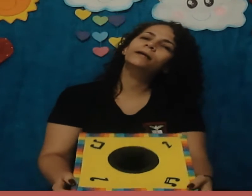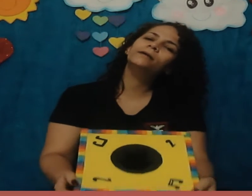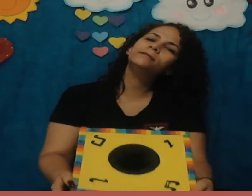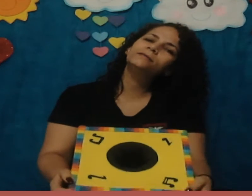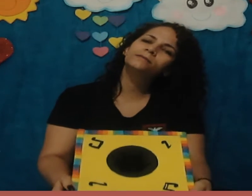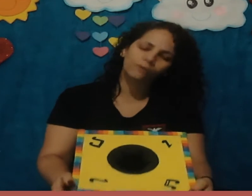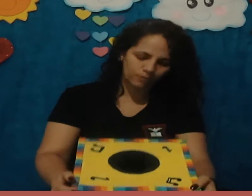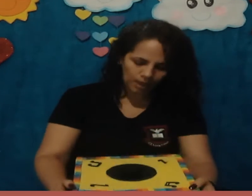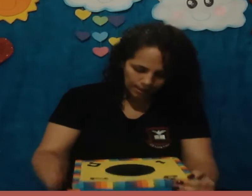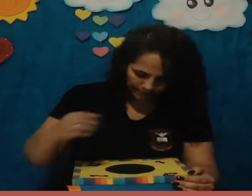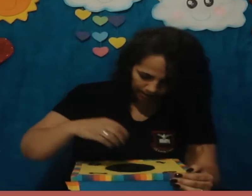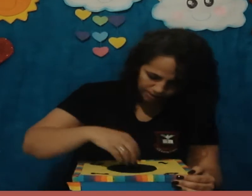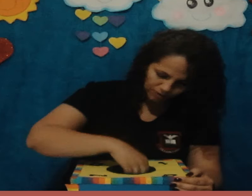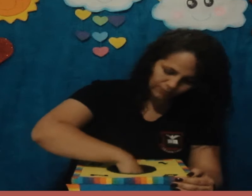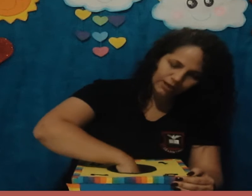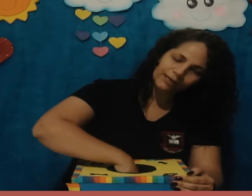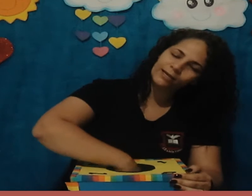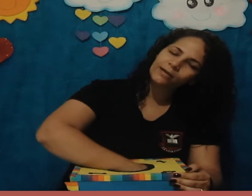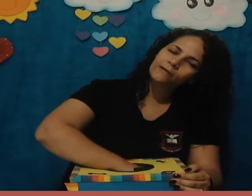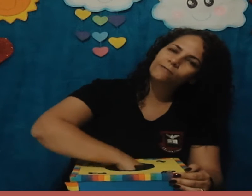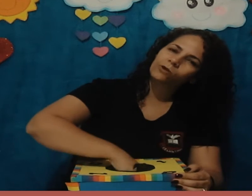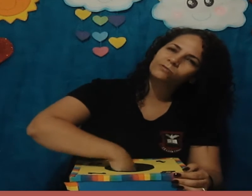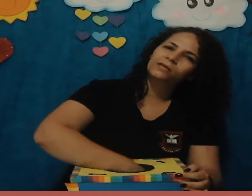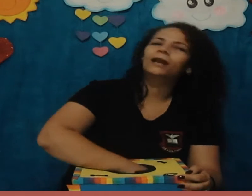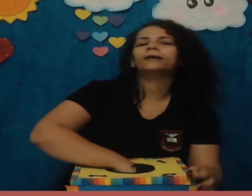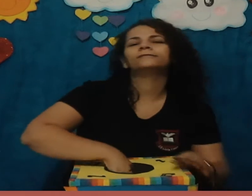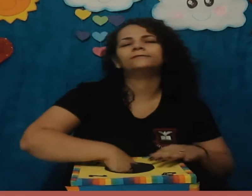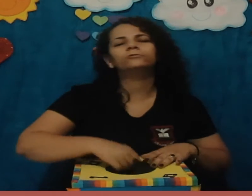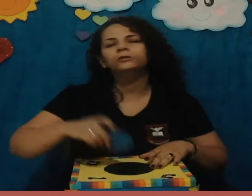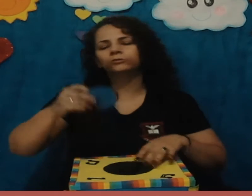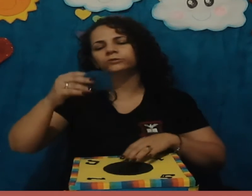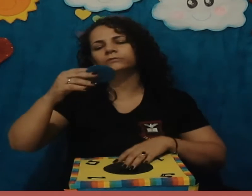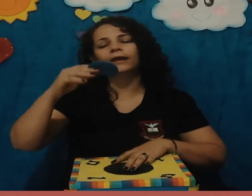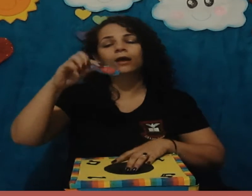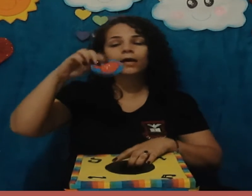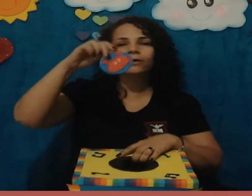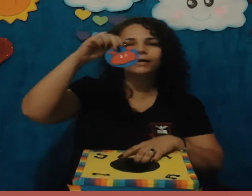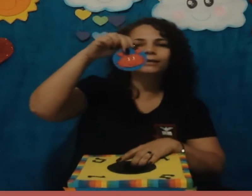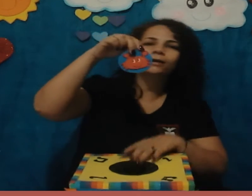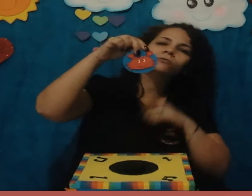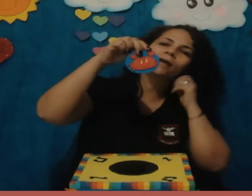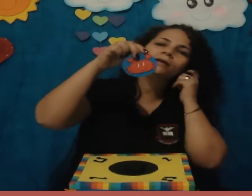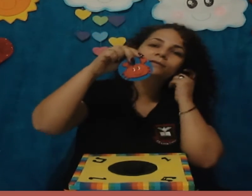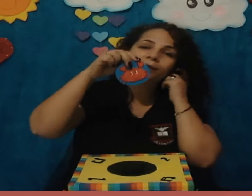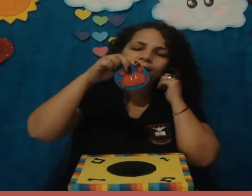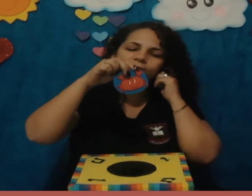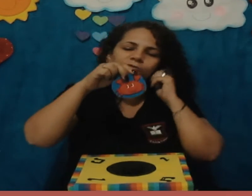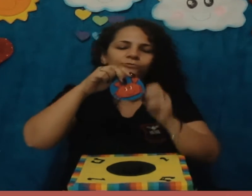canção. Deixa eu ver aqui qual será a canção que nós vamos cantar. Ah, olha aqui, do caranguejo,